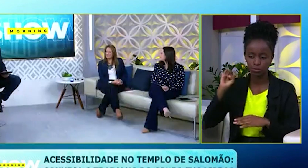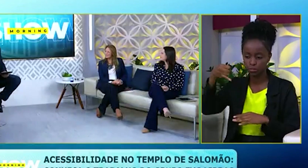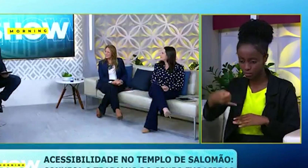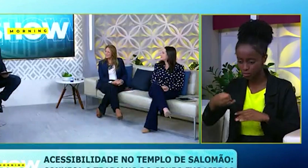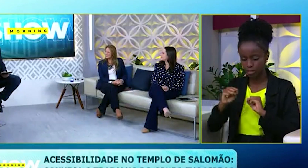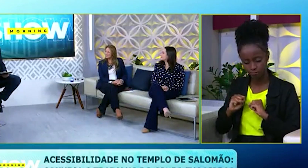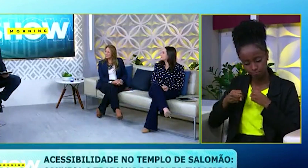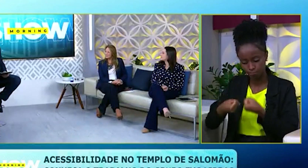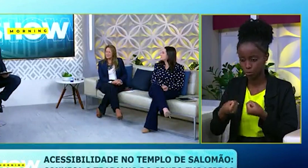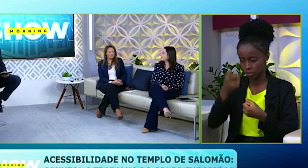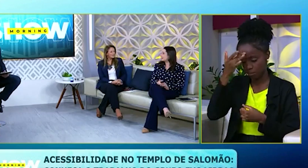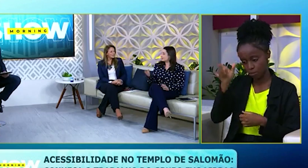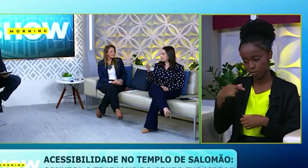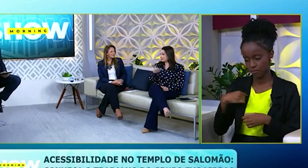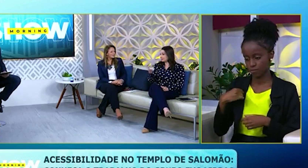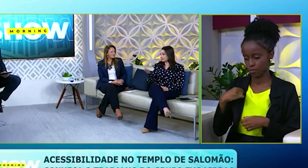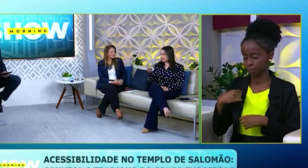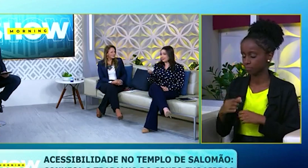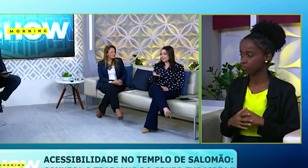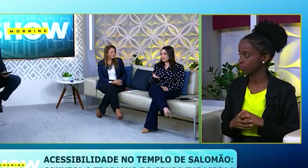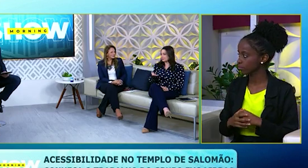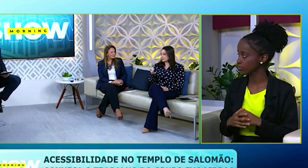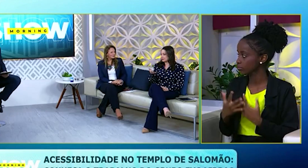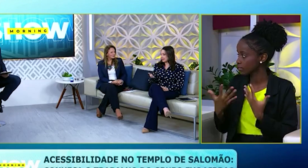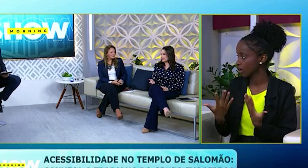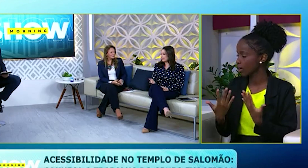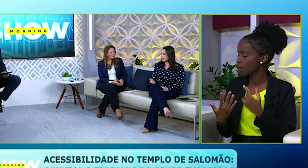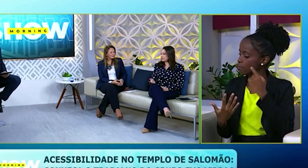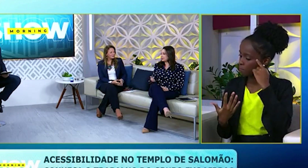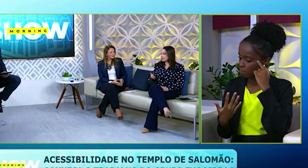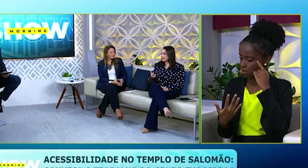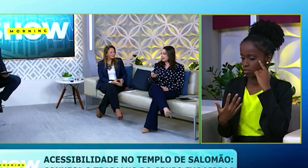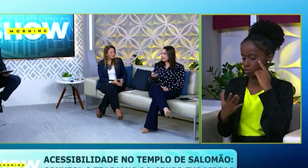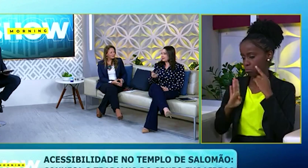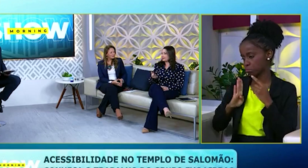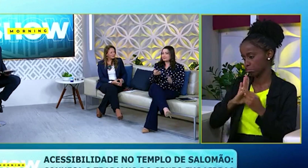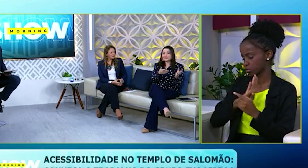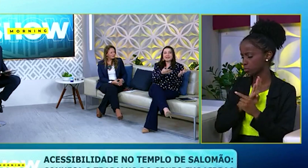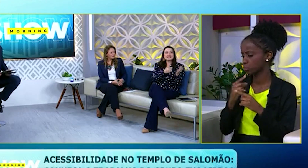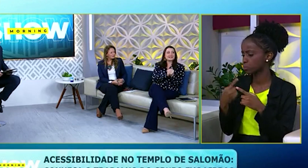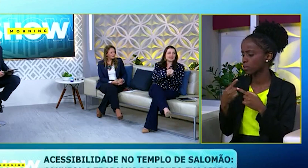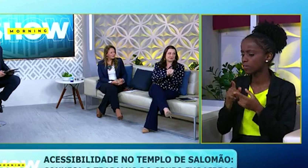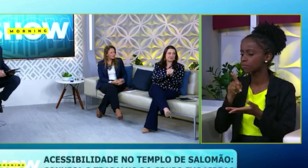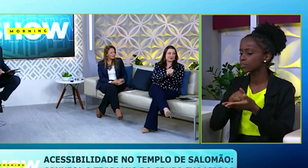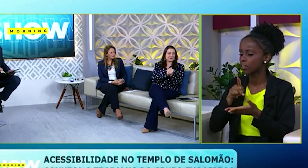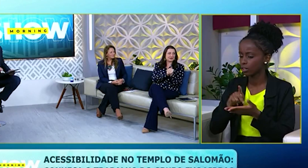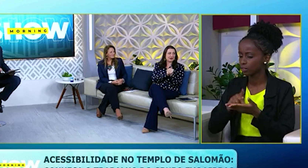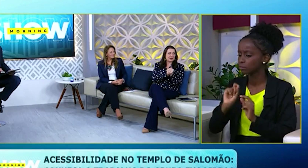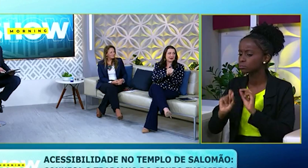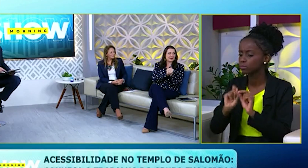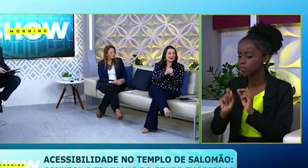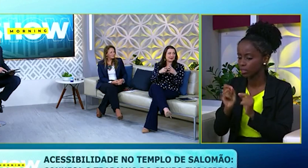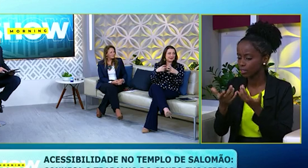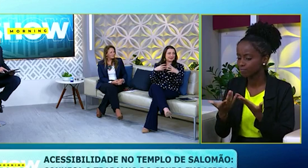dedicação do voluntário, né? Sim, é aquilo que eu estava pensando, Bispo. Porque, realmente, o eles ganham com isso?